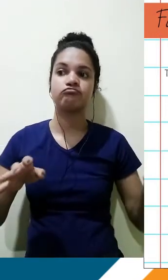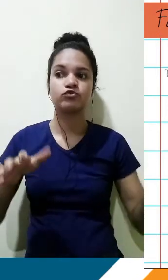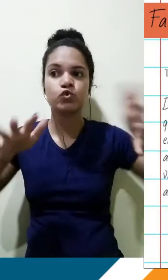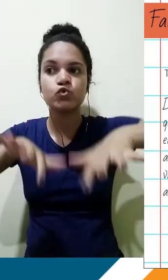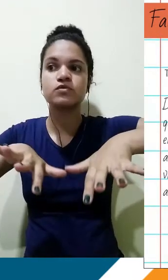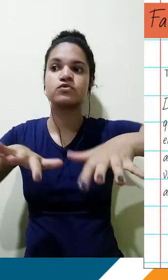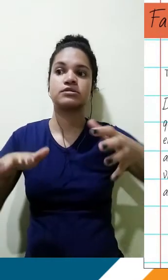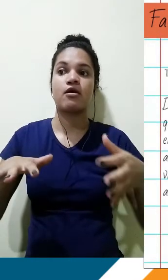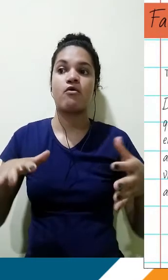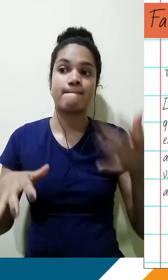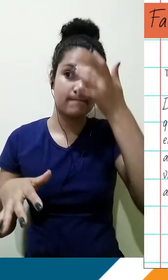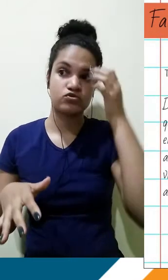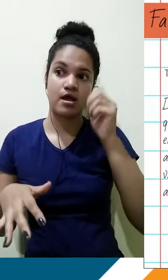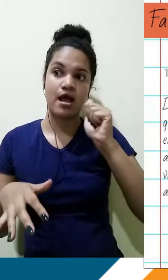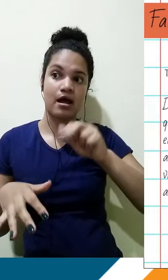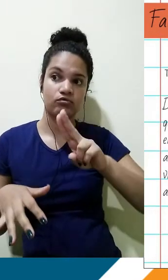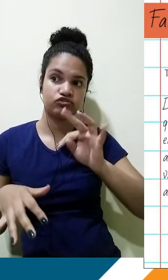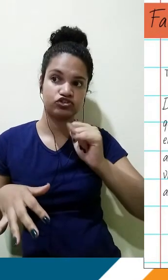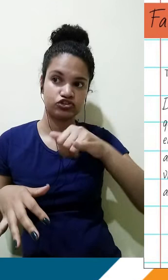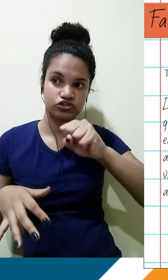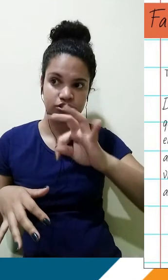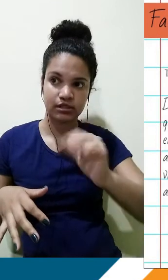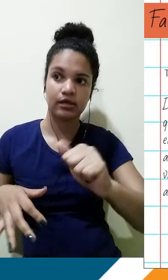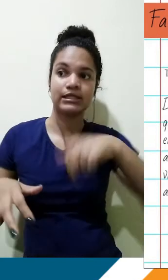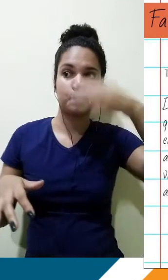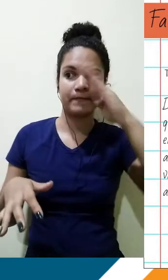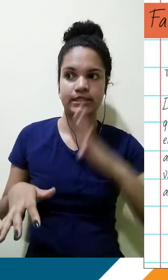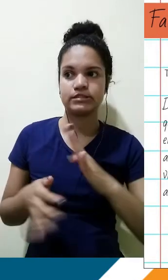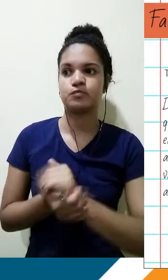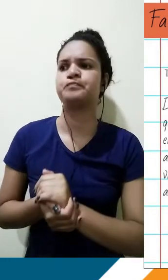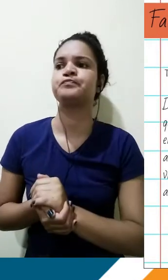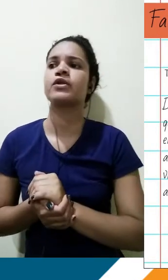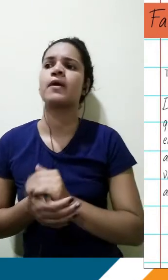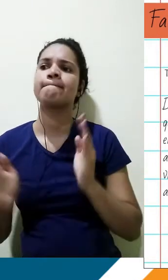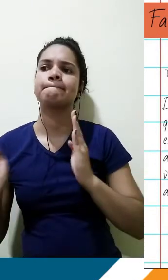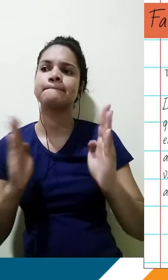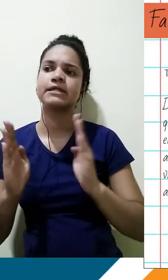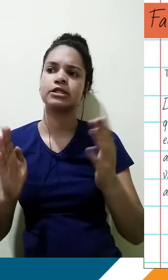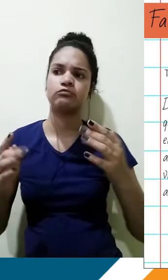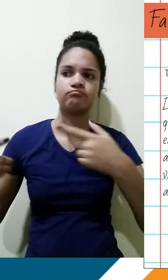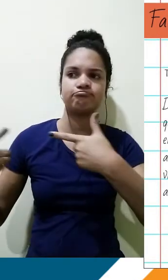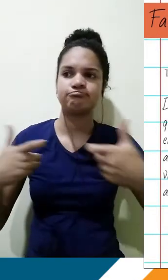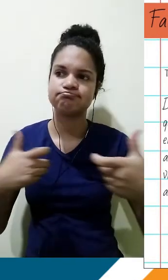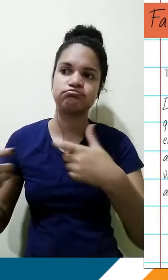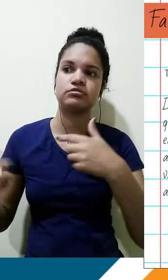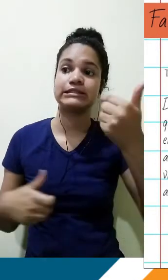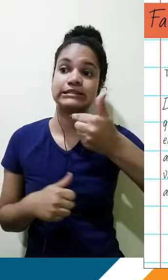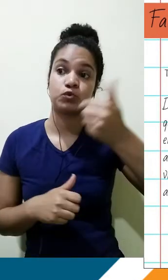Bom, o parágrafo é o seguinte. Durante a Segunda Guerra Mundial, Hitler ordenou a morte de pessoas que tivessem alguma deficiência ou limitação física